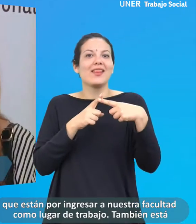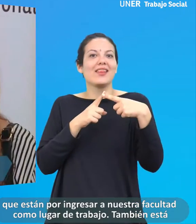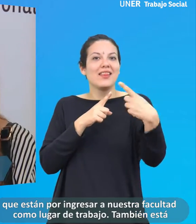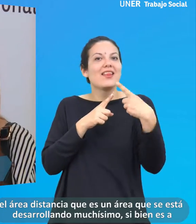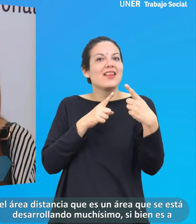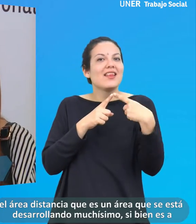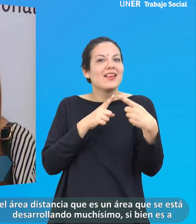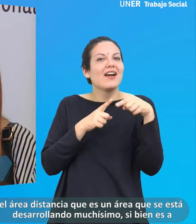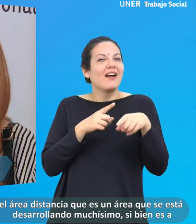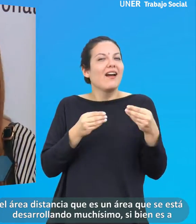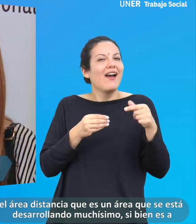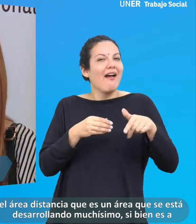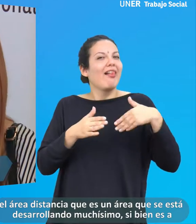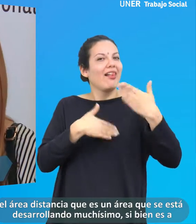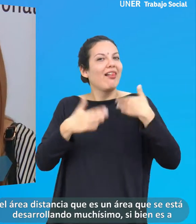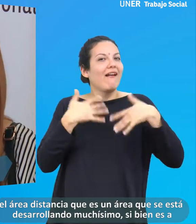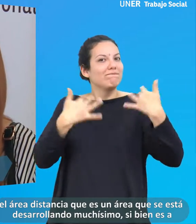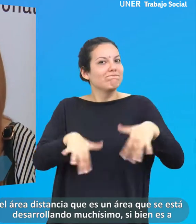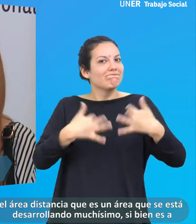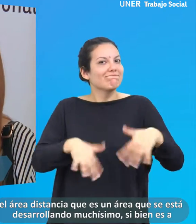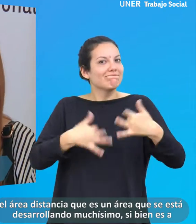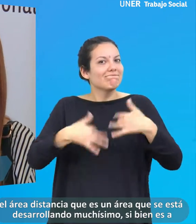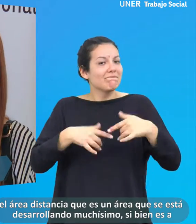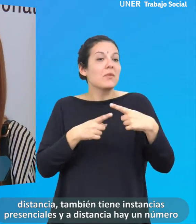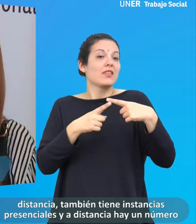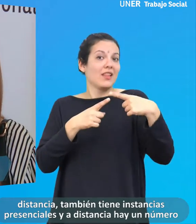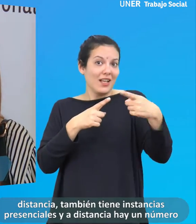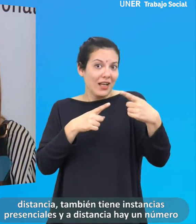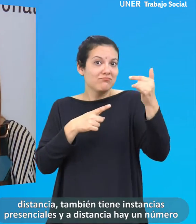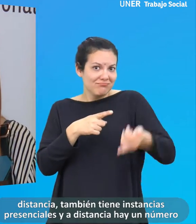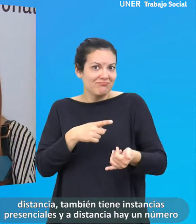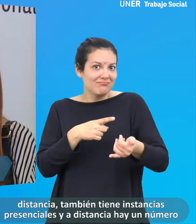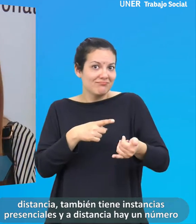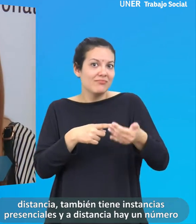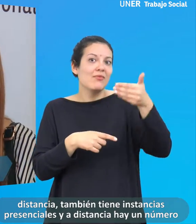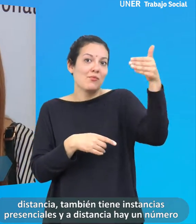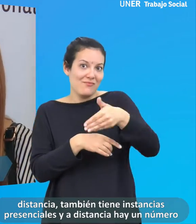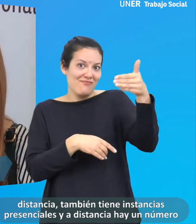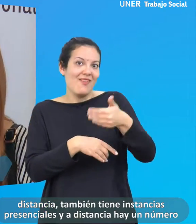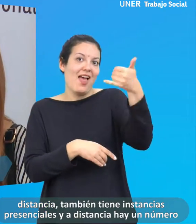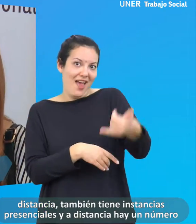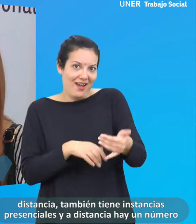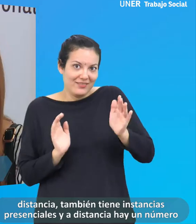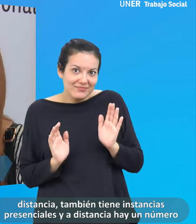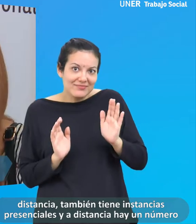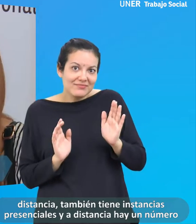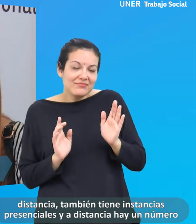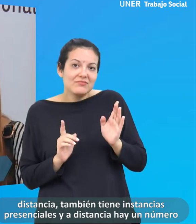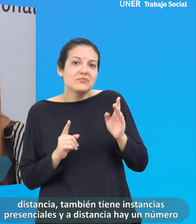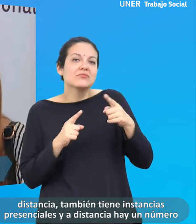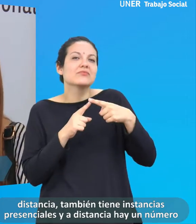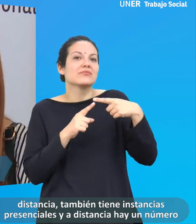distancia, que es un área que se está desarrollando muchísimo. Si vienes a distancia, también tienes instancias presenciales,